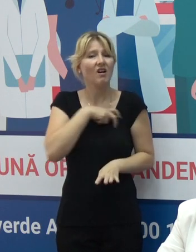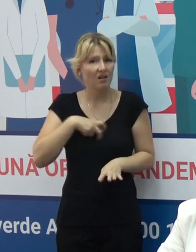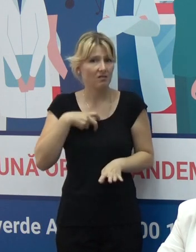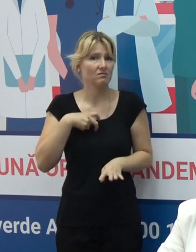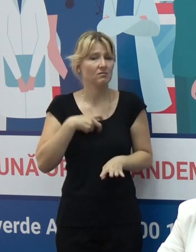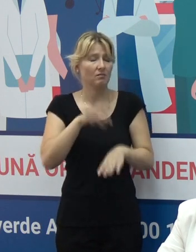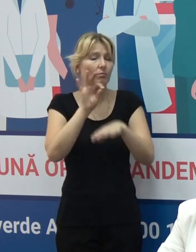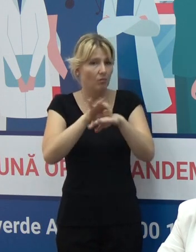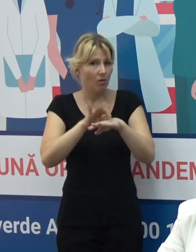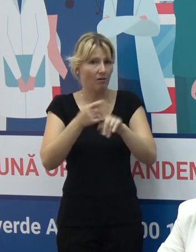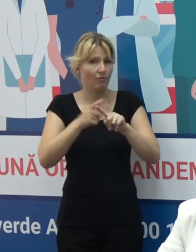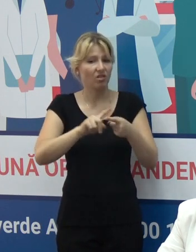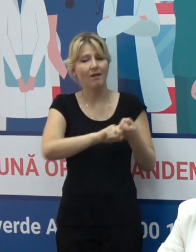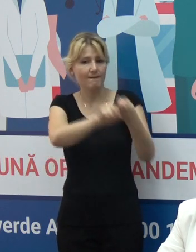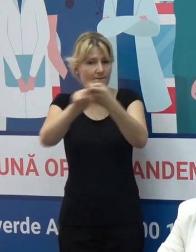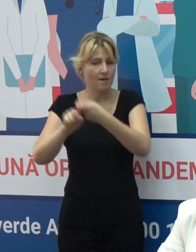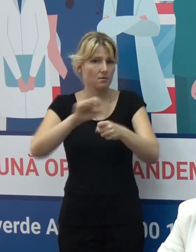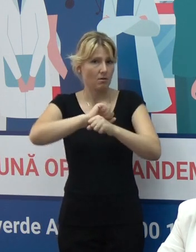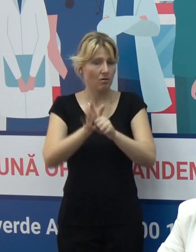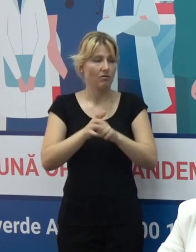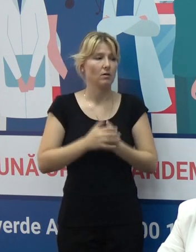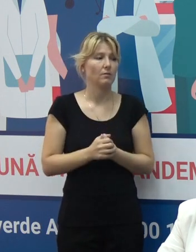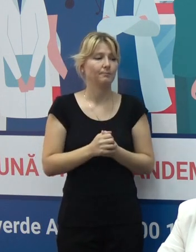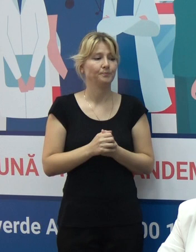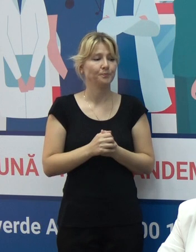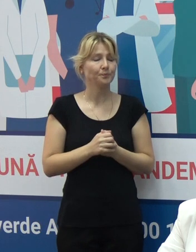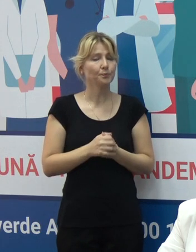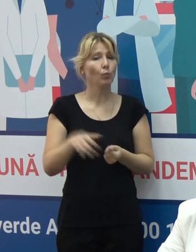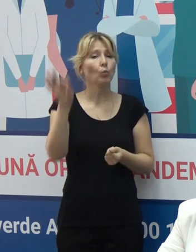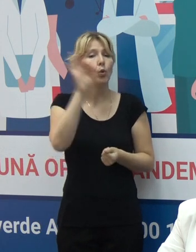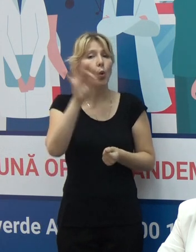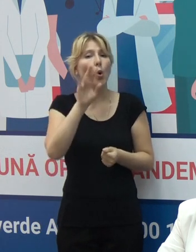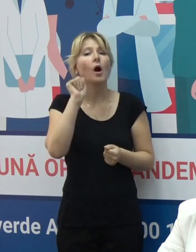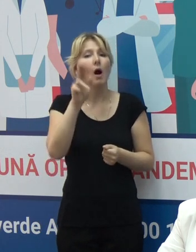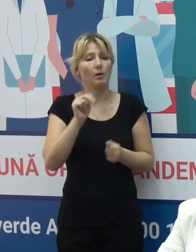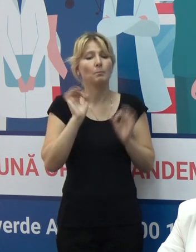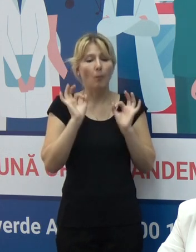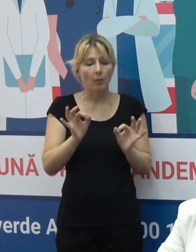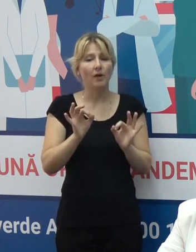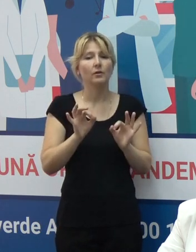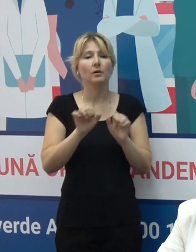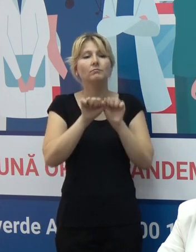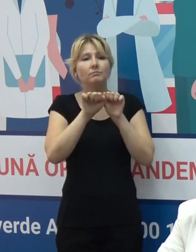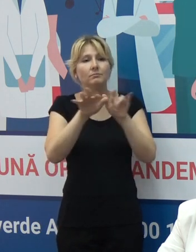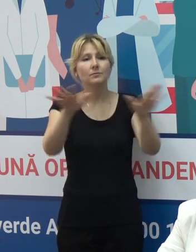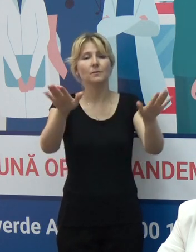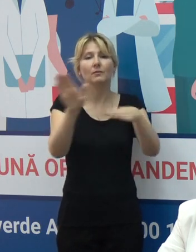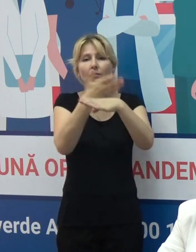în fața acestei infecții. Referindu-ne la distribuția pe teritorii administrative,